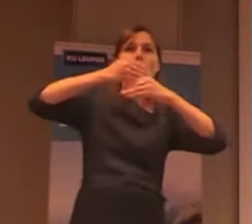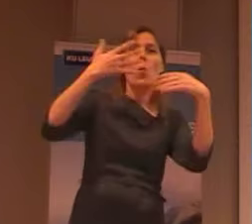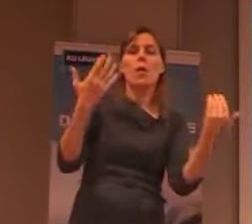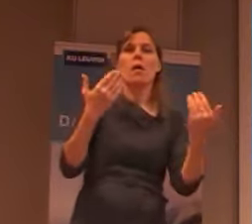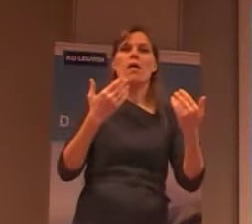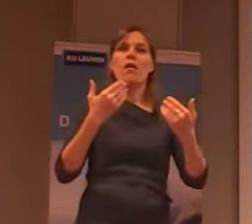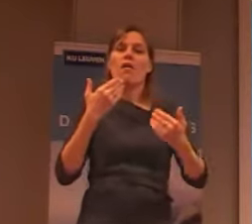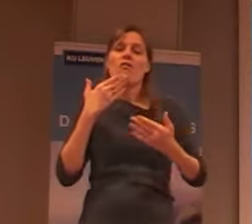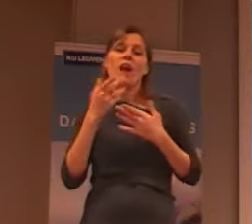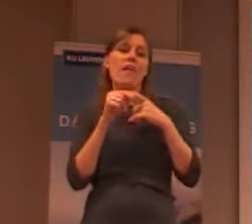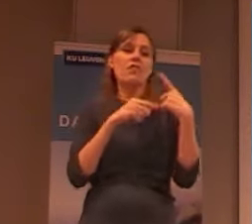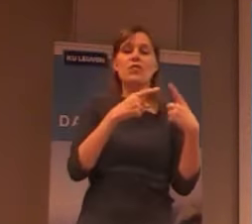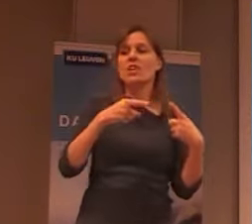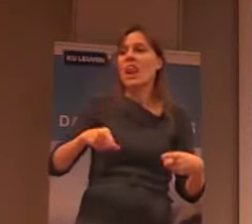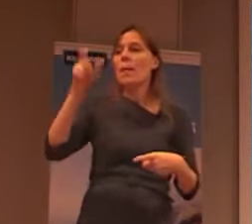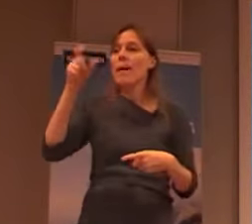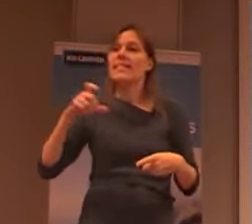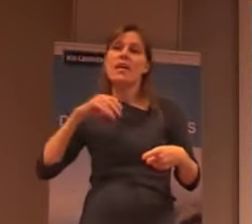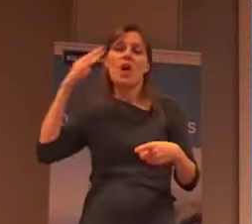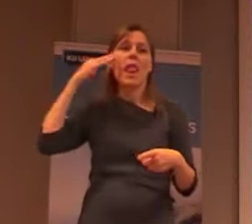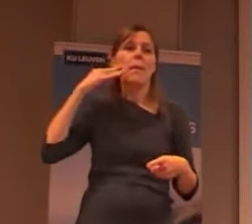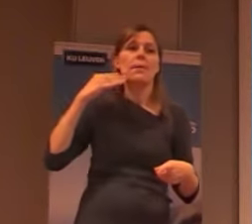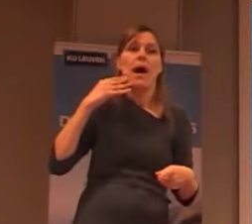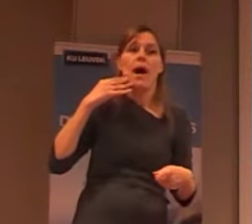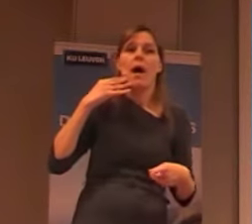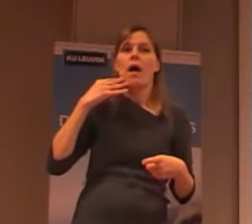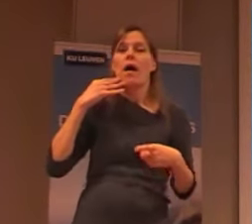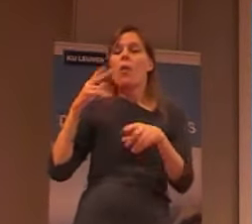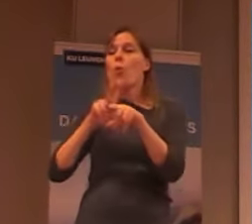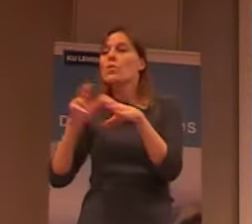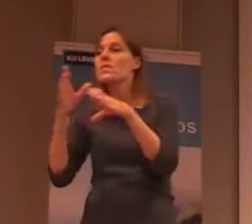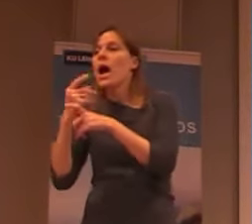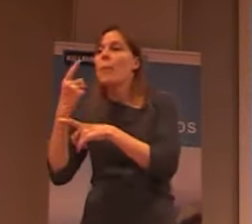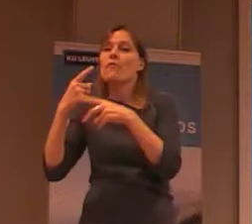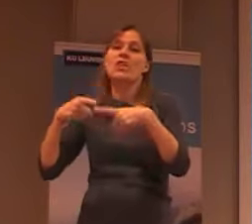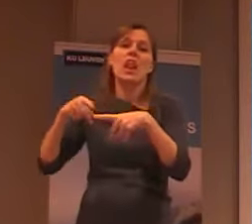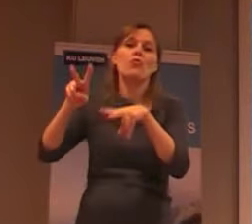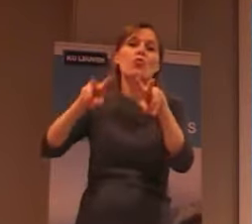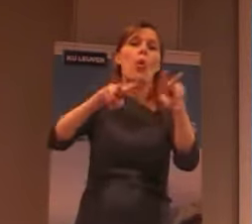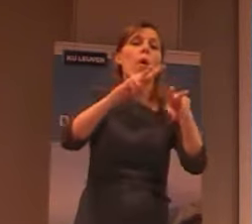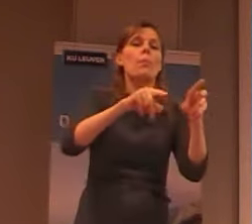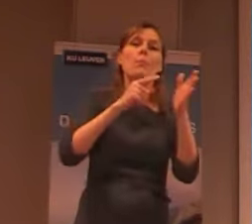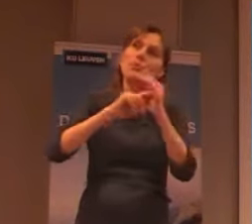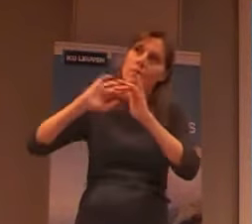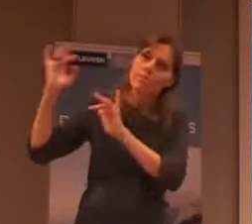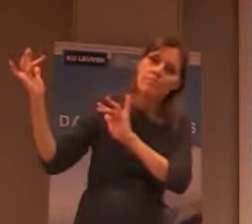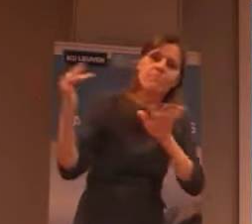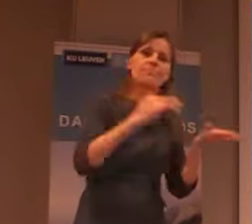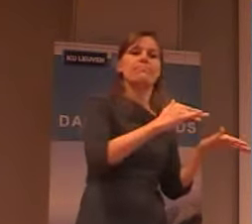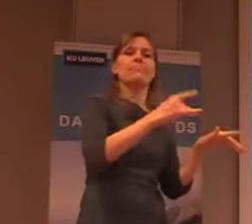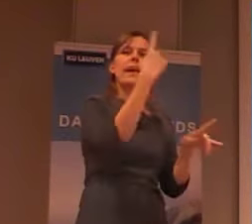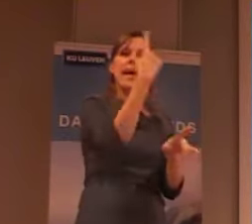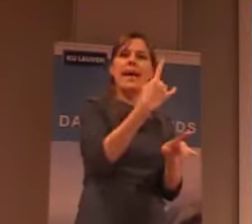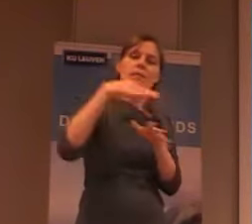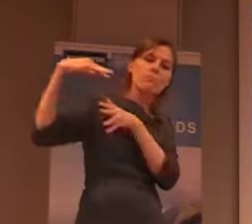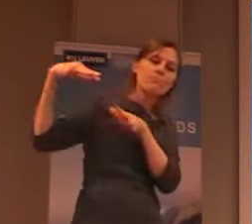met Lepra, die in verschillende dorpen nog wonen, met enkele samen, om naar één specifieke faciliteit te komen. We gaan